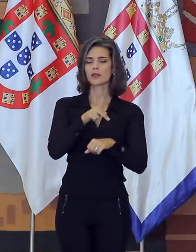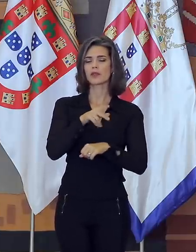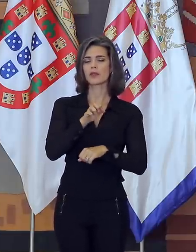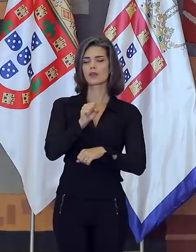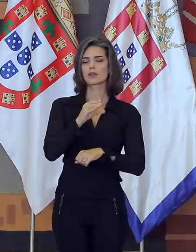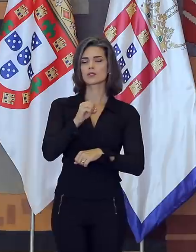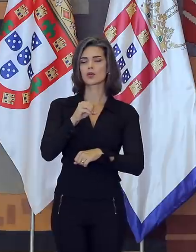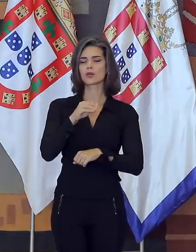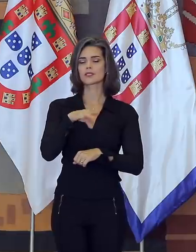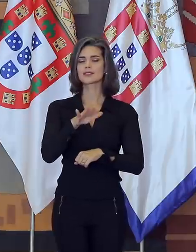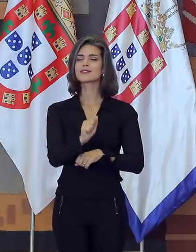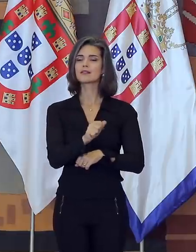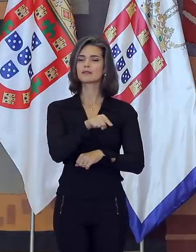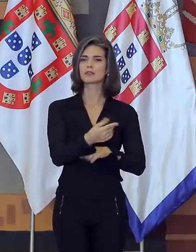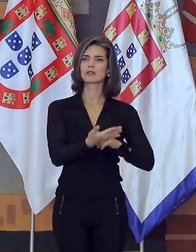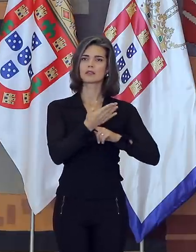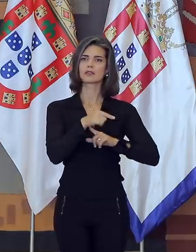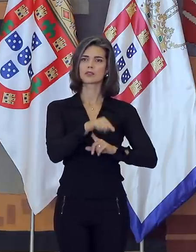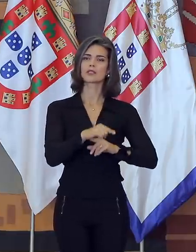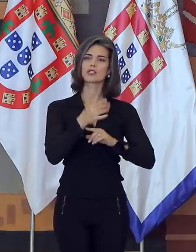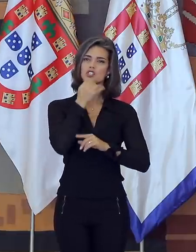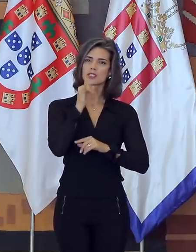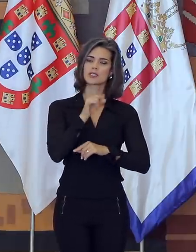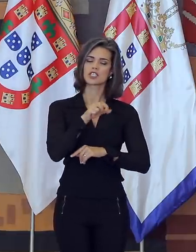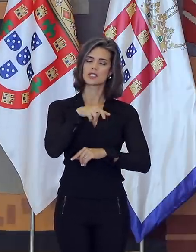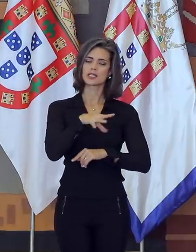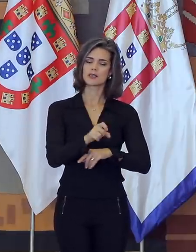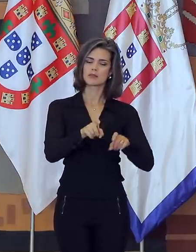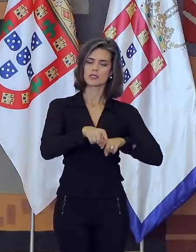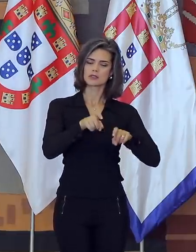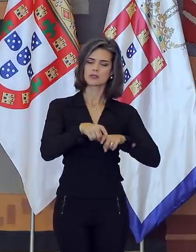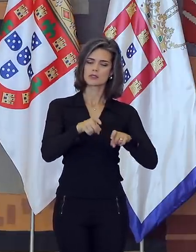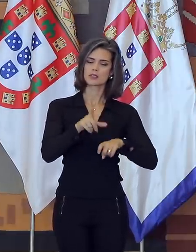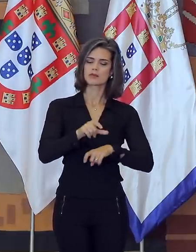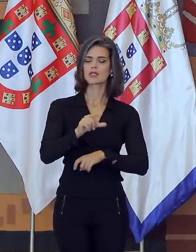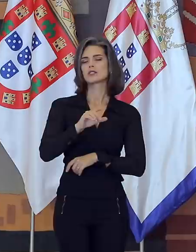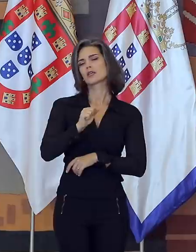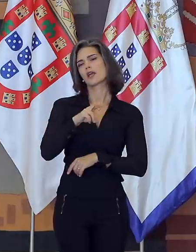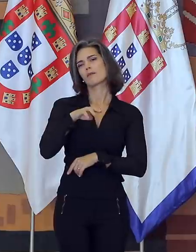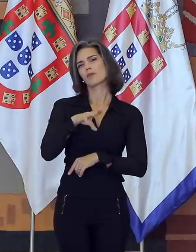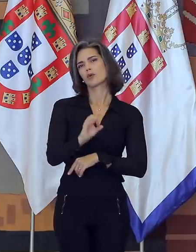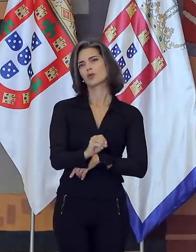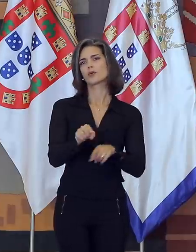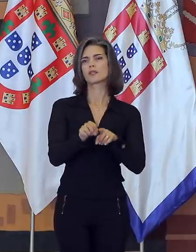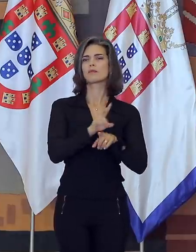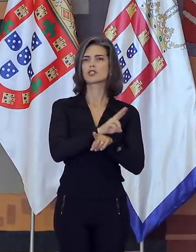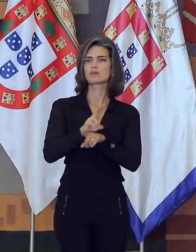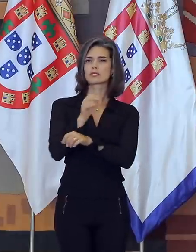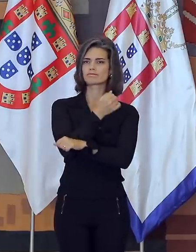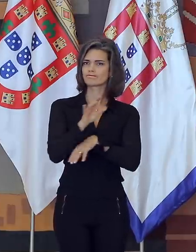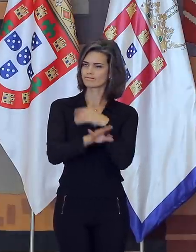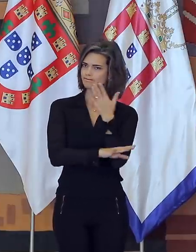está na coluna das soluções em matéria de energia limpa, de agricultura de baixo carbono, de preservação